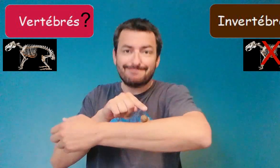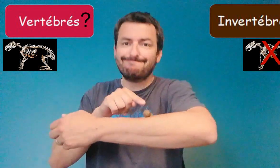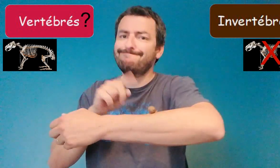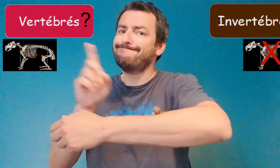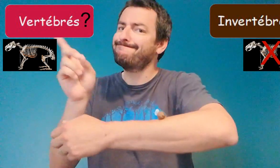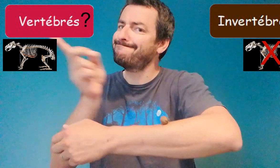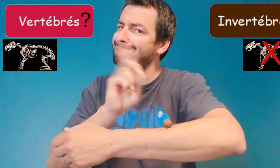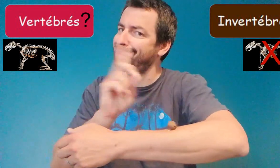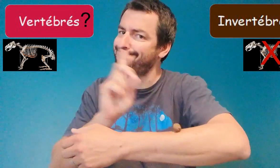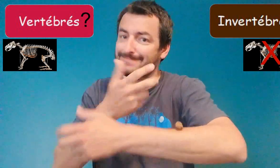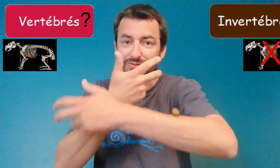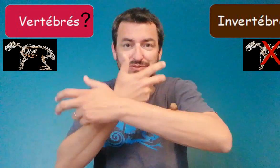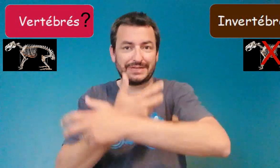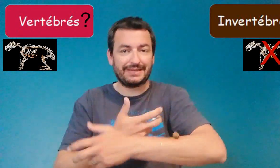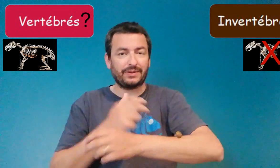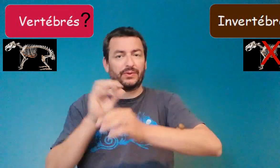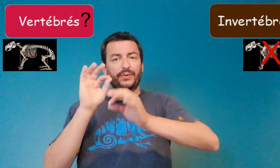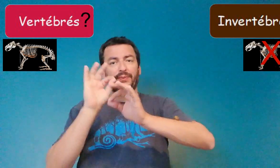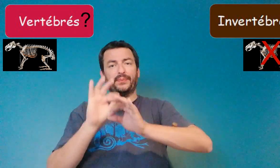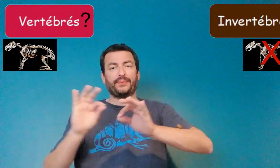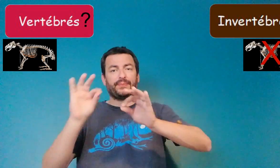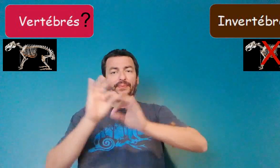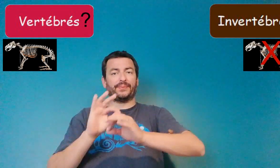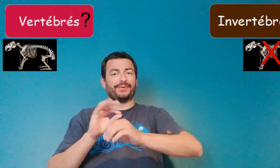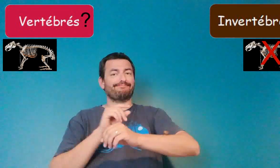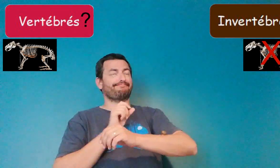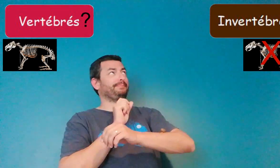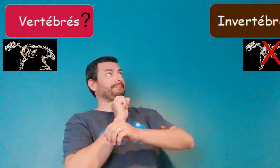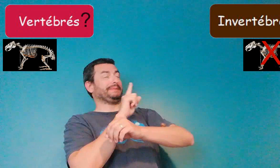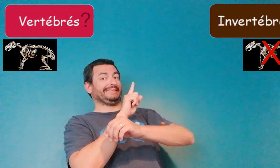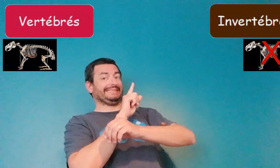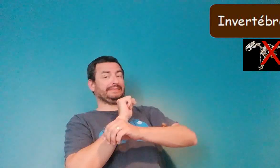Non, il n'a pas de squelette, c'est un invertébré.